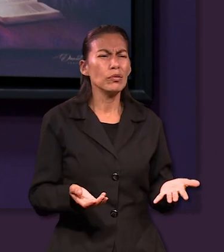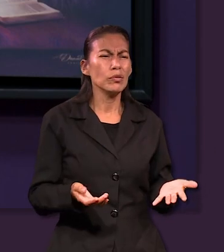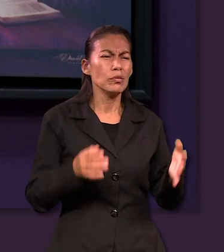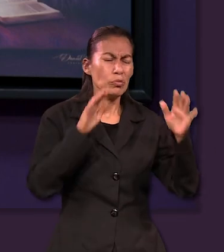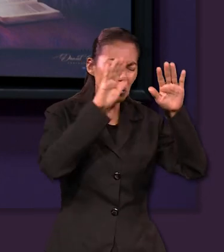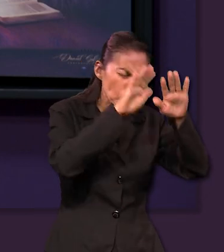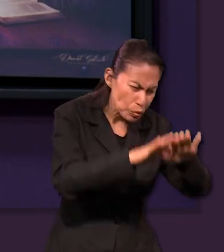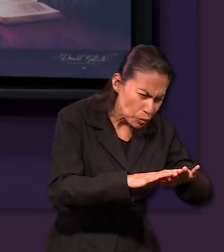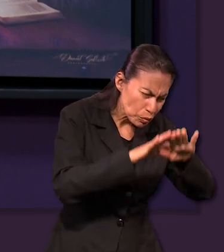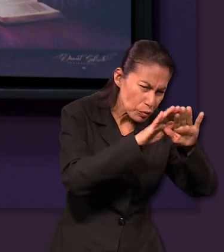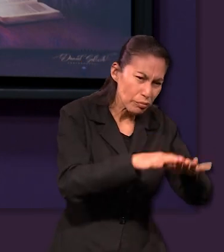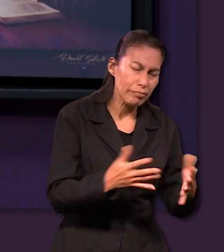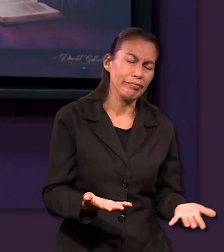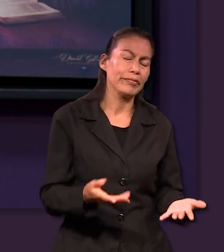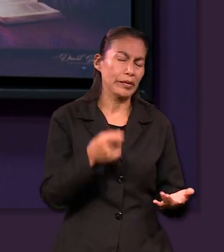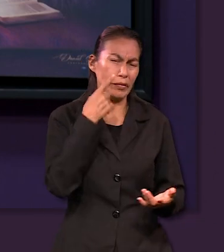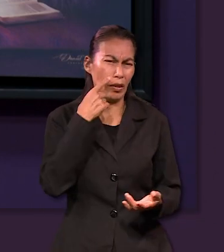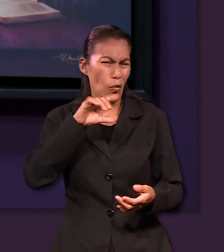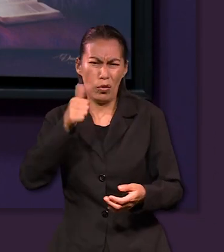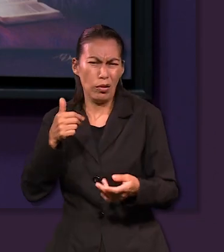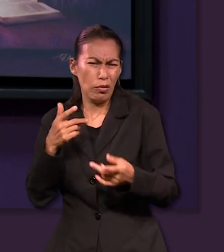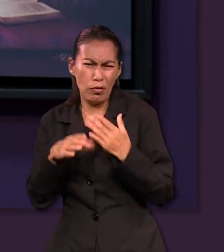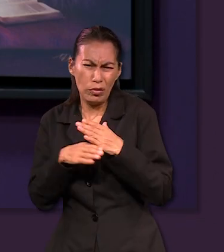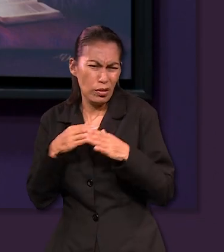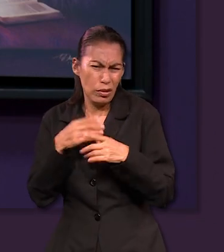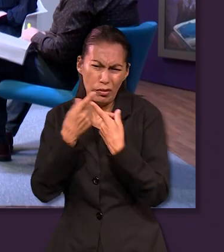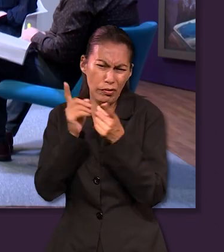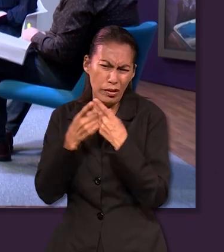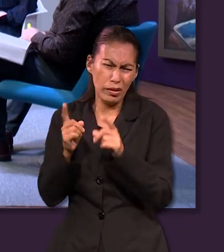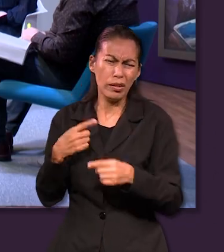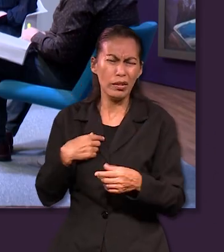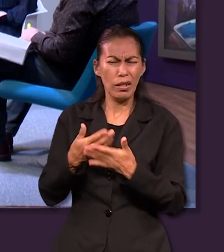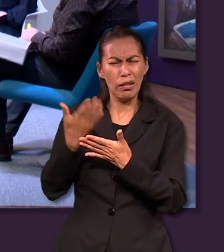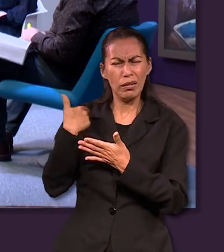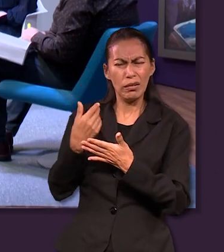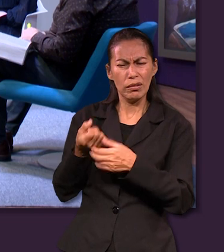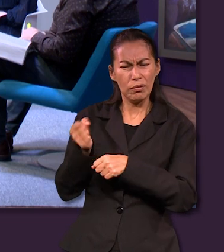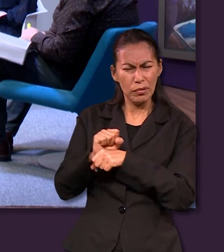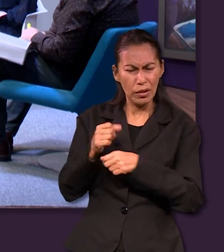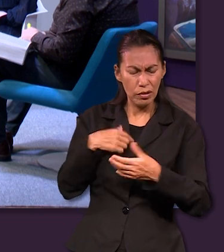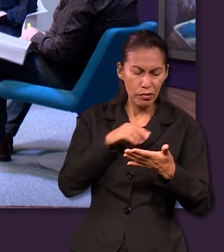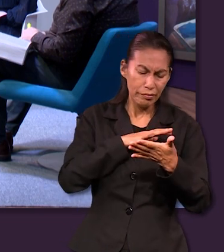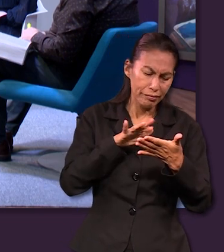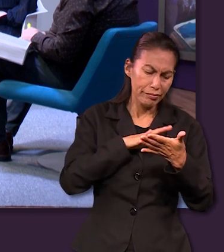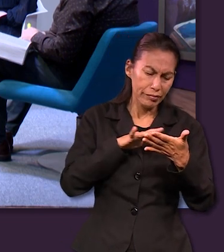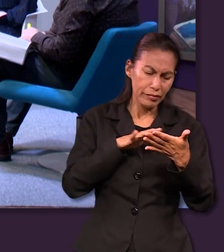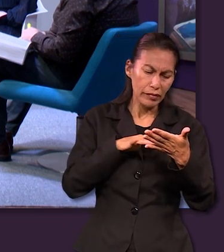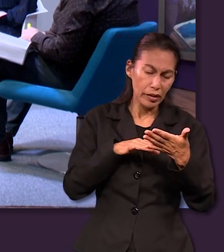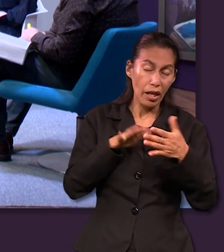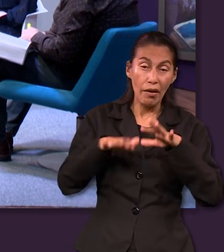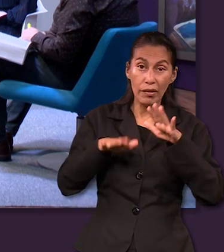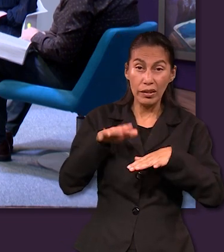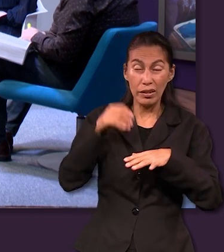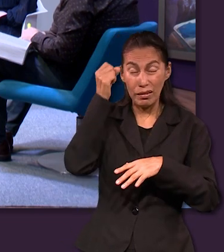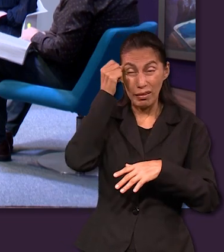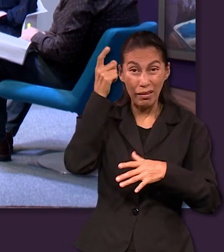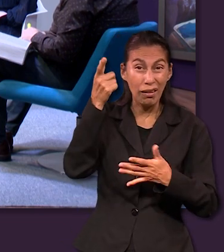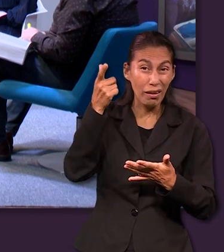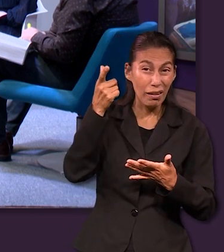pinturas pero pueden ser otras cosas yo cuando estaba leyendo la semana pasada pensaba justamente en eso en la cuestión de las